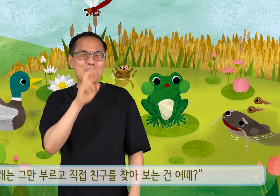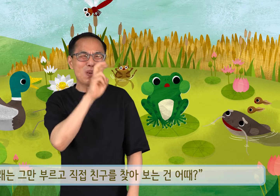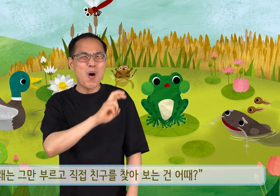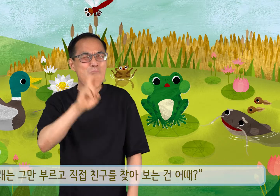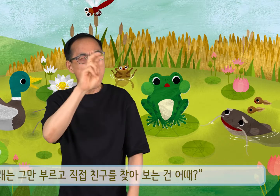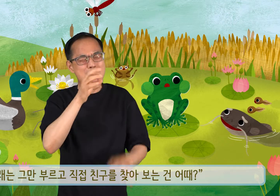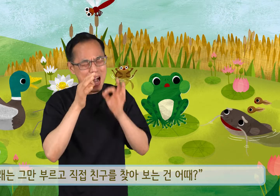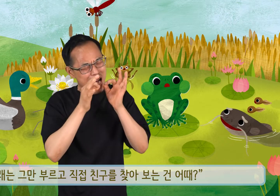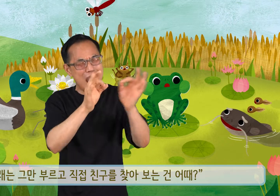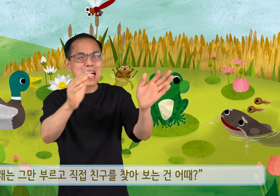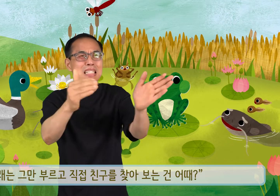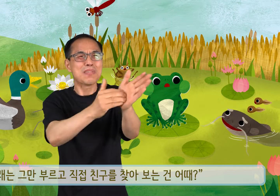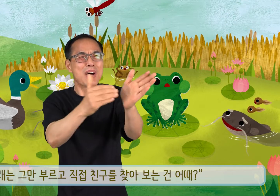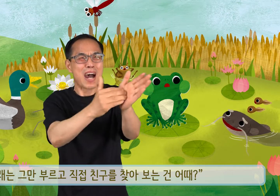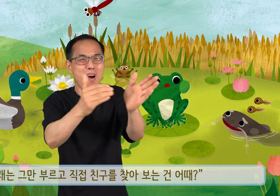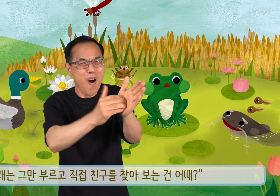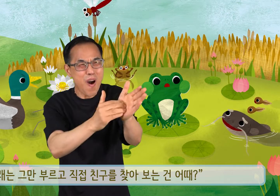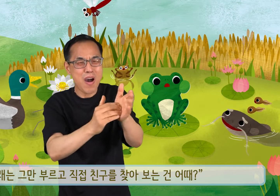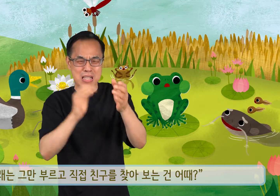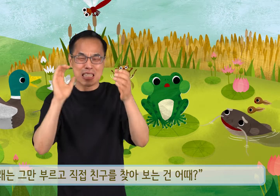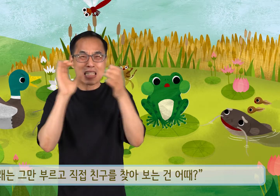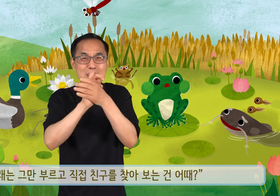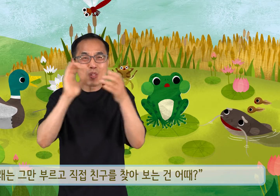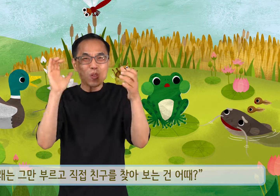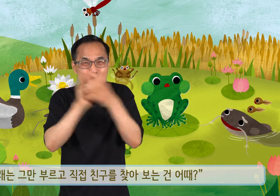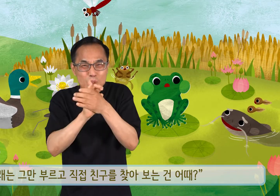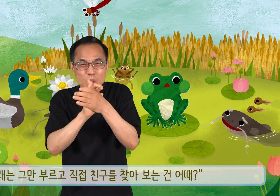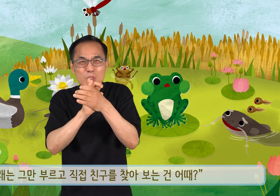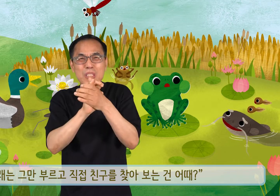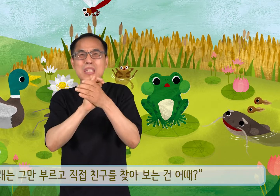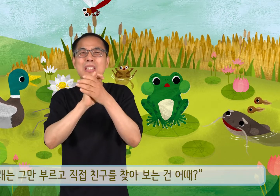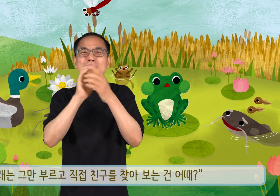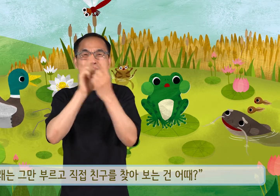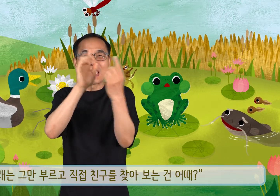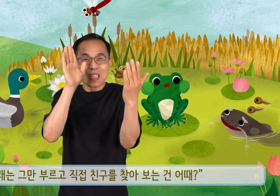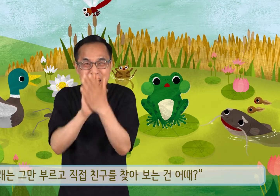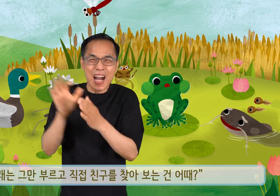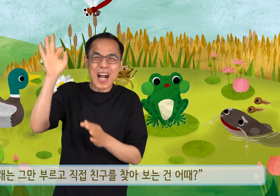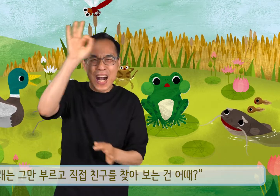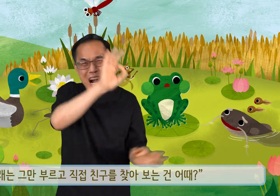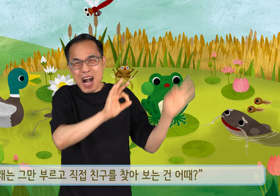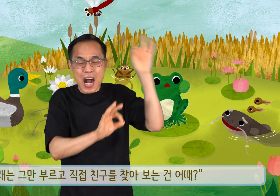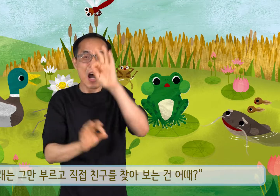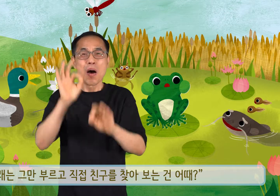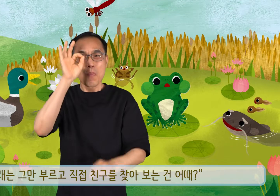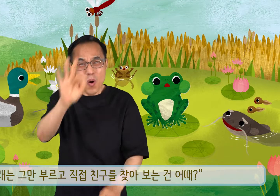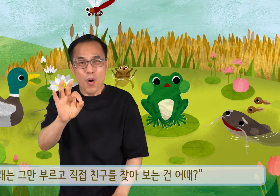노래는 그만 부르고 직접 친구를 찾아보는 건 어때?